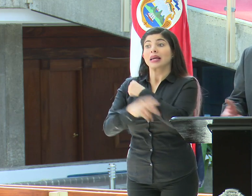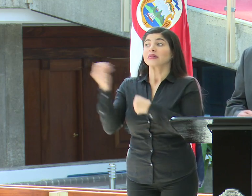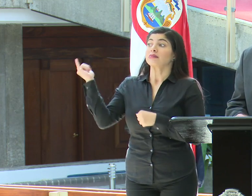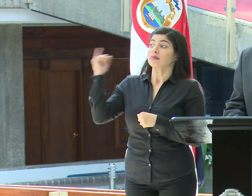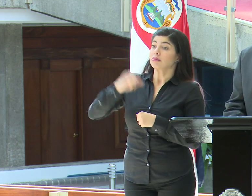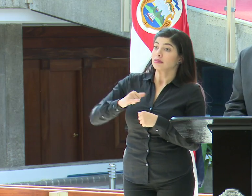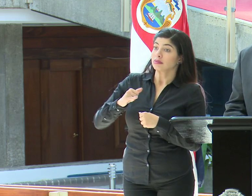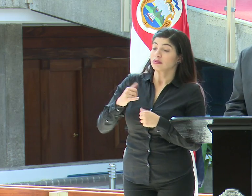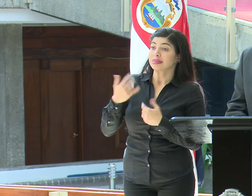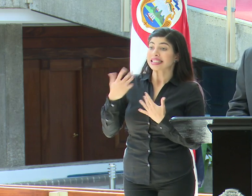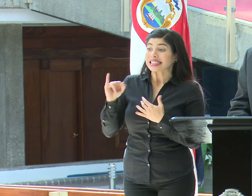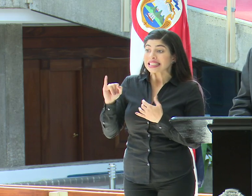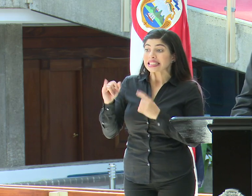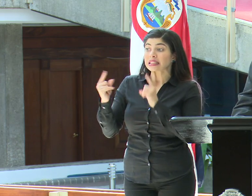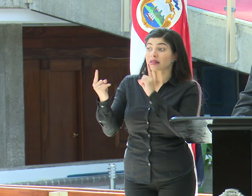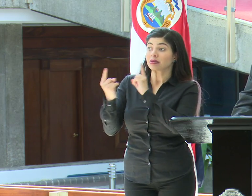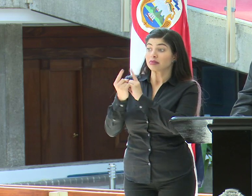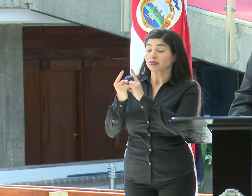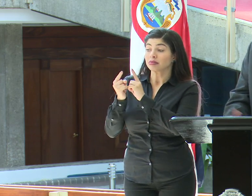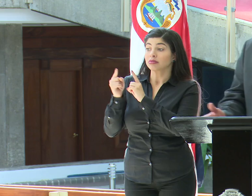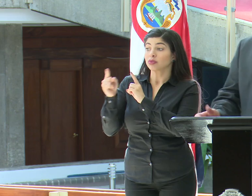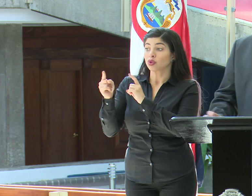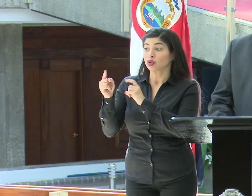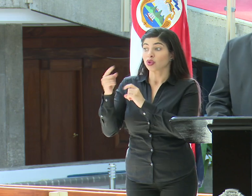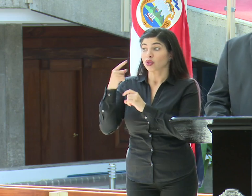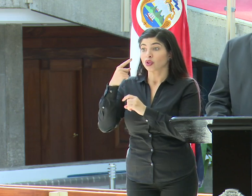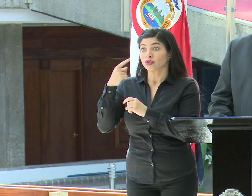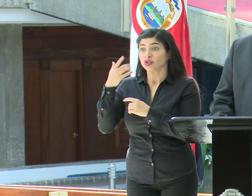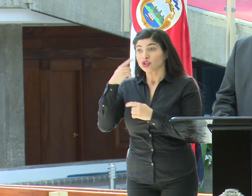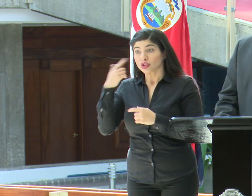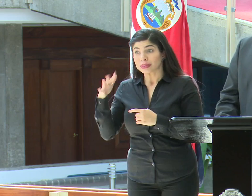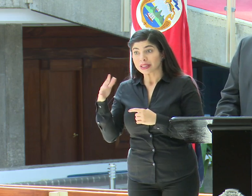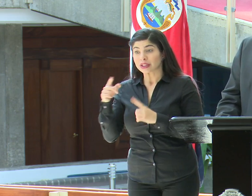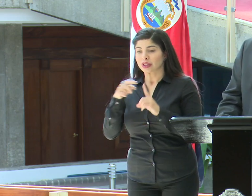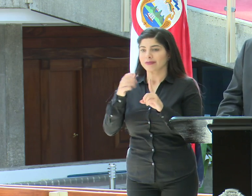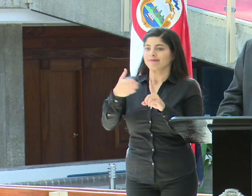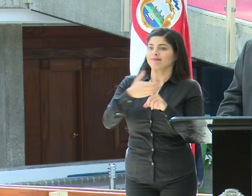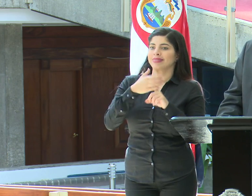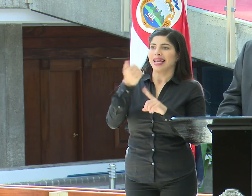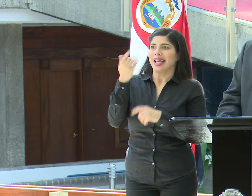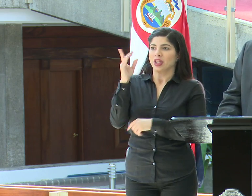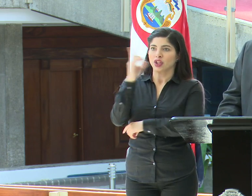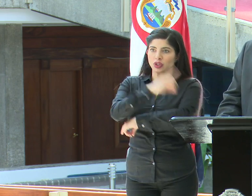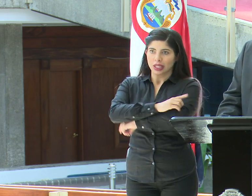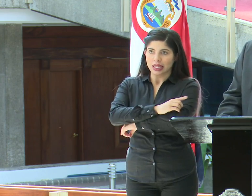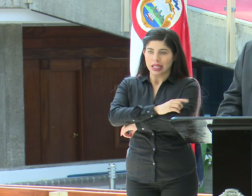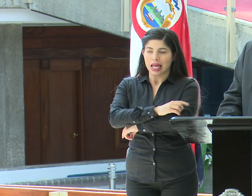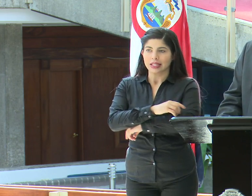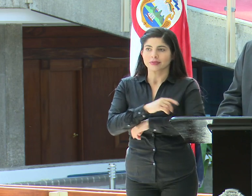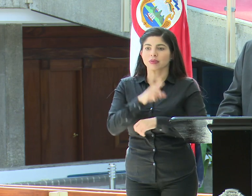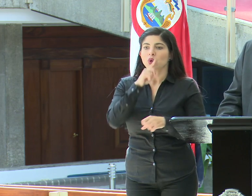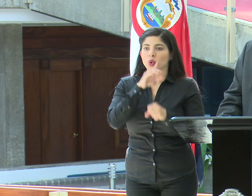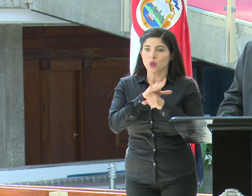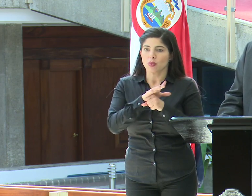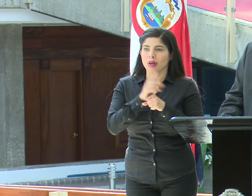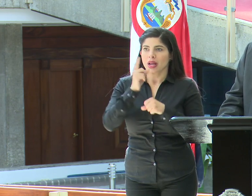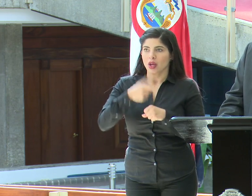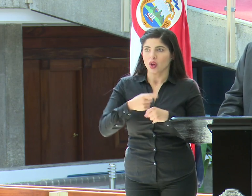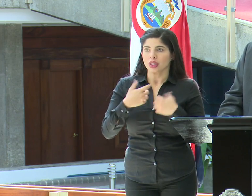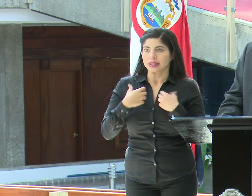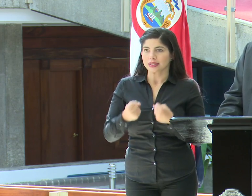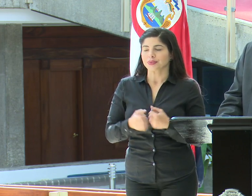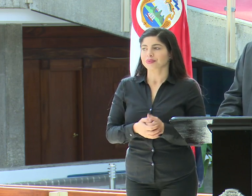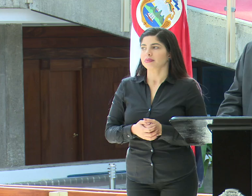tenga contacto con un sospechoso o con contacto, pues estar aislado los 14 días y cumplirlas en las especificaciones médicas.